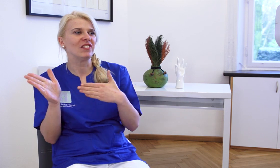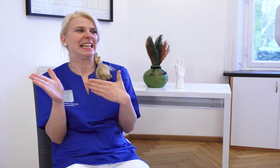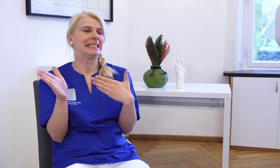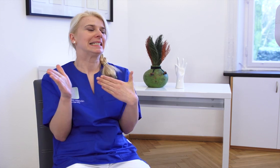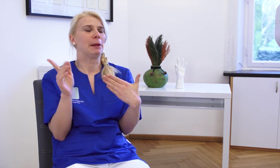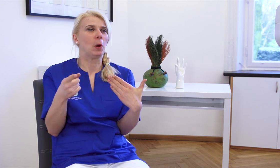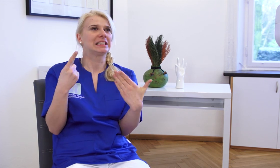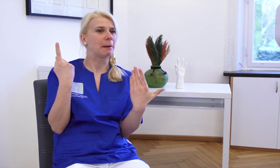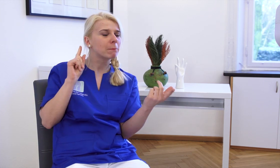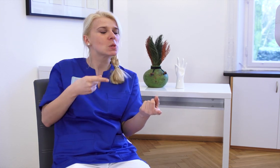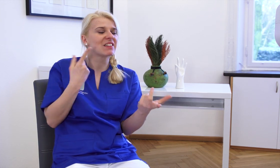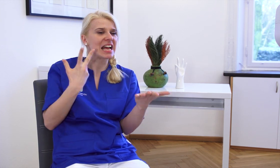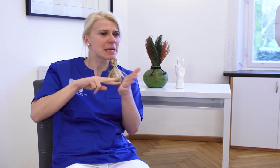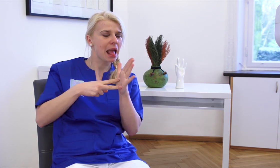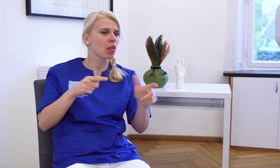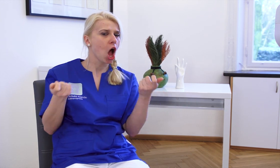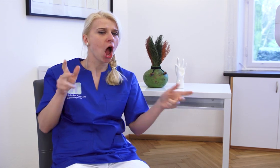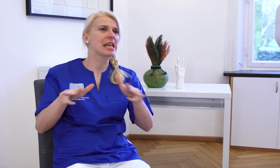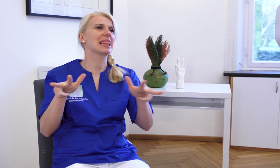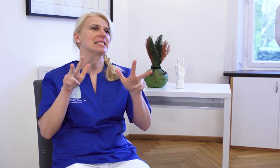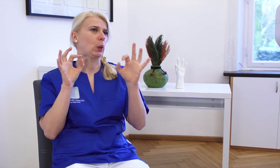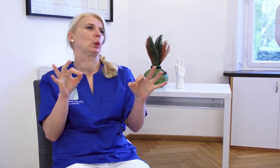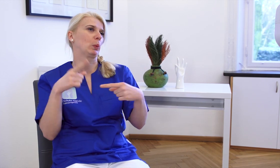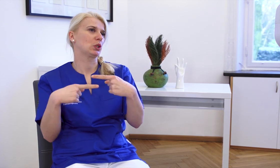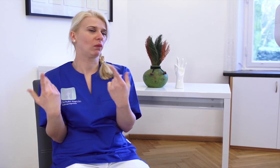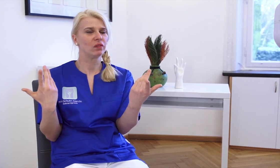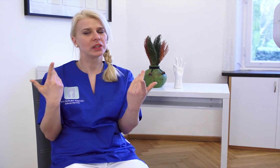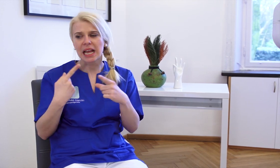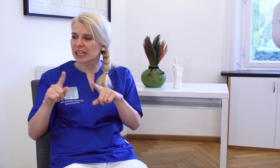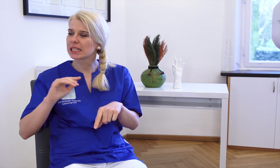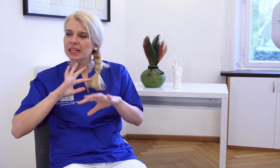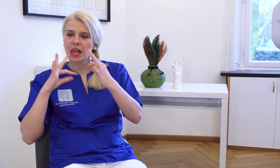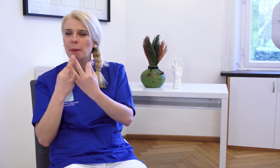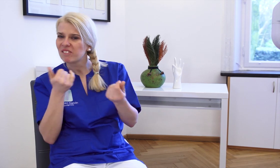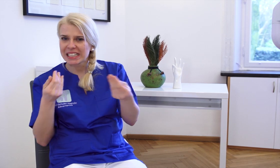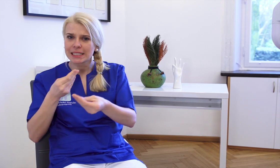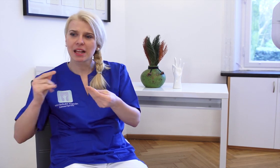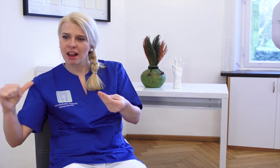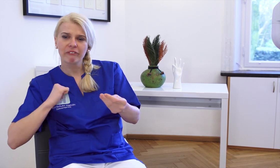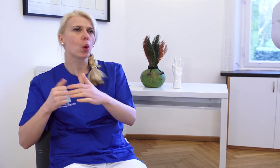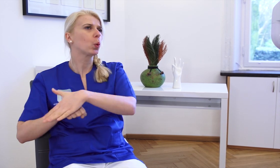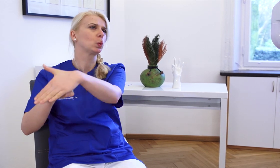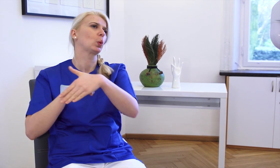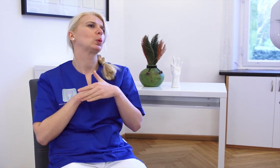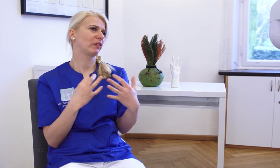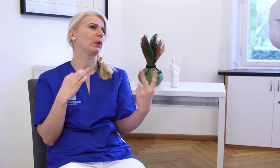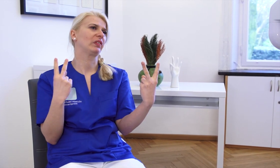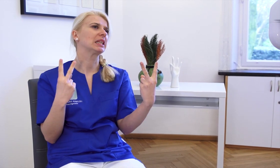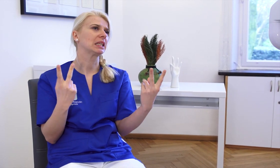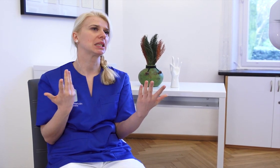Vorbereitungen treffen und alles organisieren. Meine Kollegen und ich, wir unterstützen uns da gegenseitig. Für mich ist